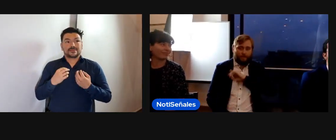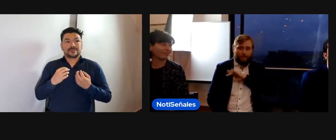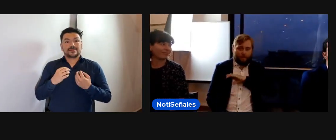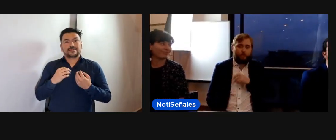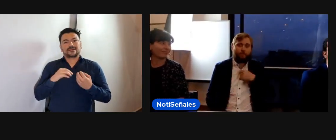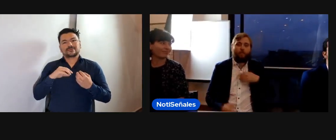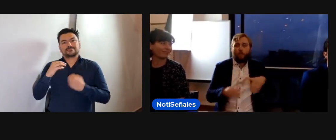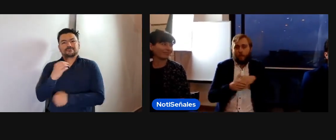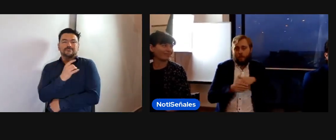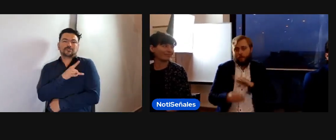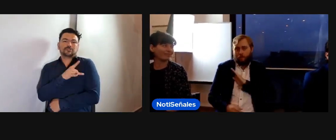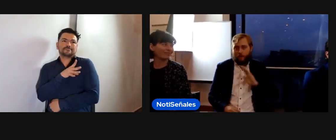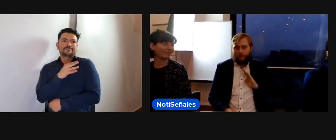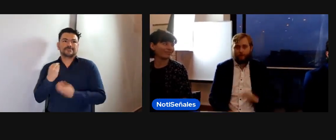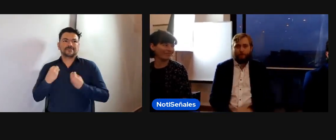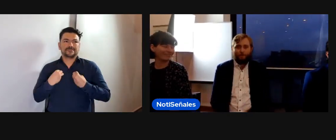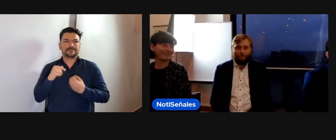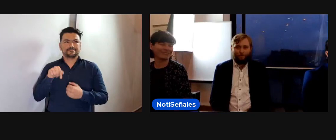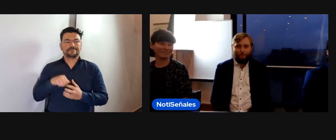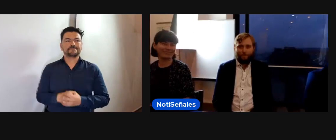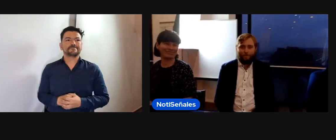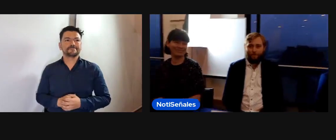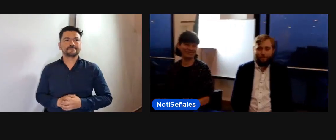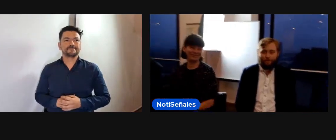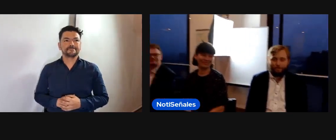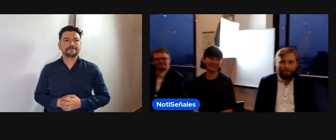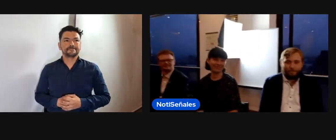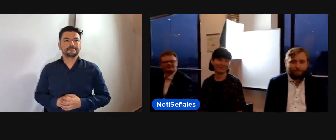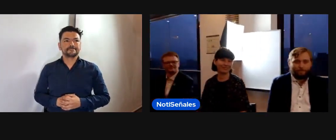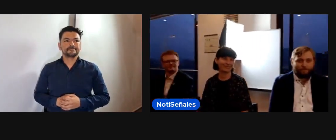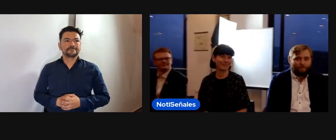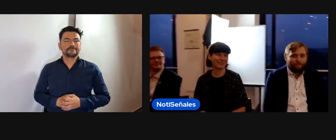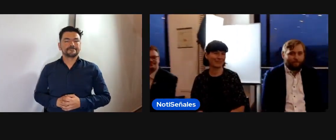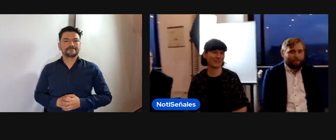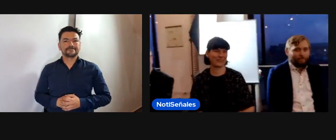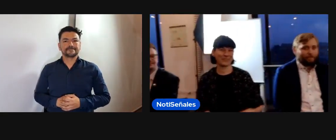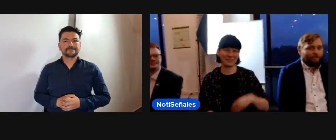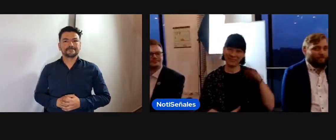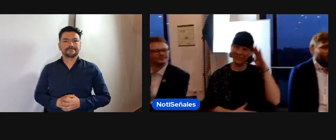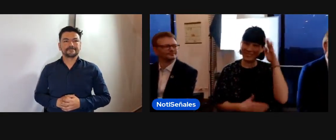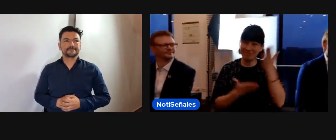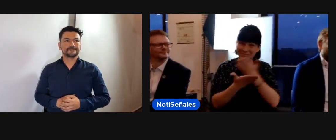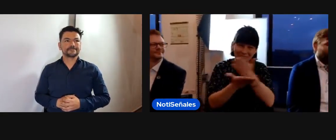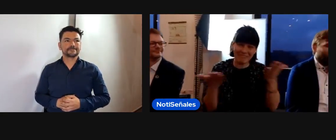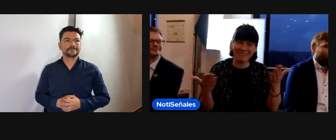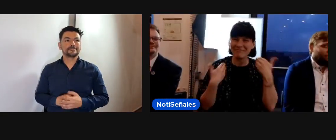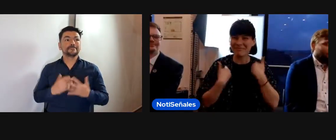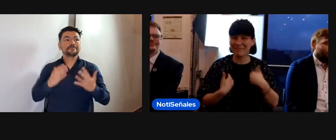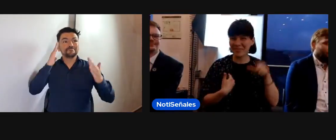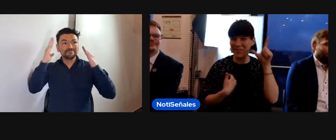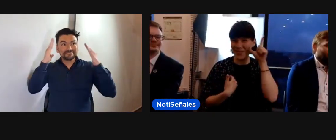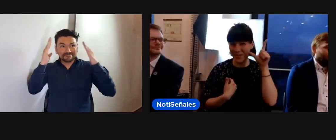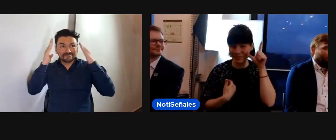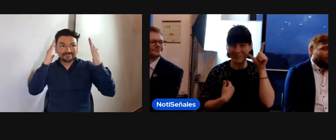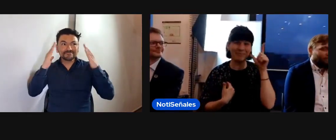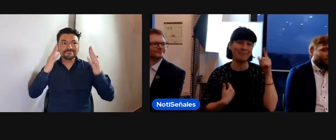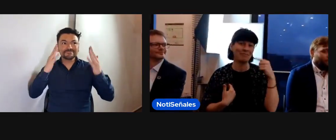Y actualmente vivo en Chile. Soy parte de la junta directiva de la sección de jóvenes de la WFD. Hola,